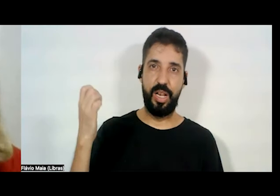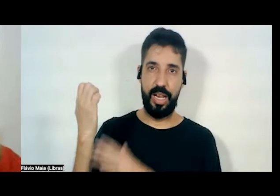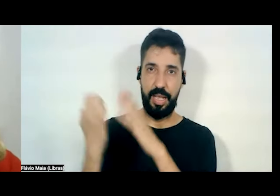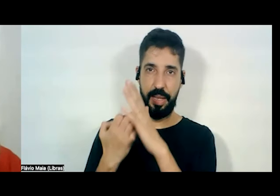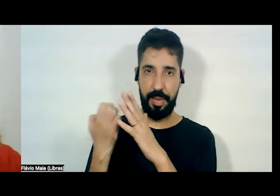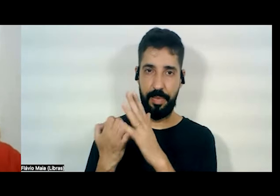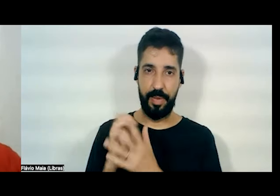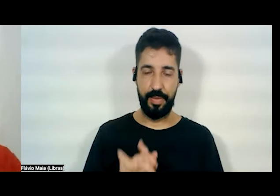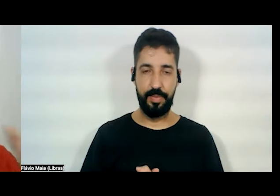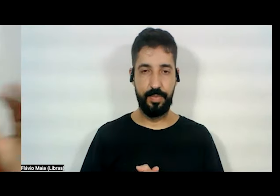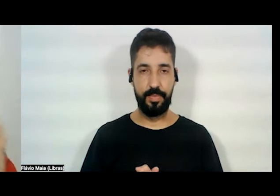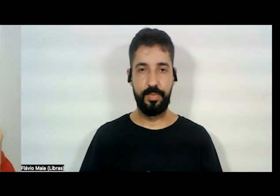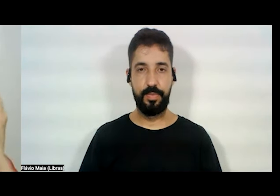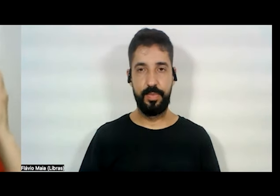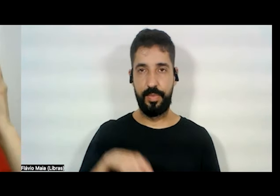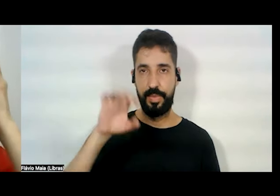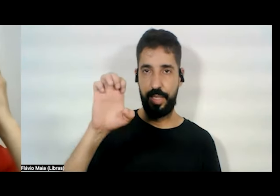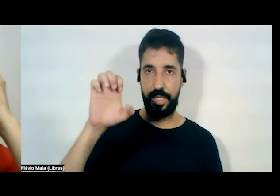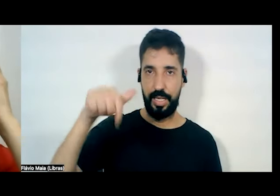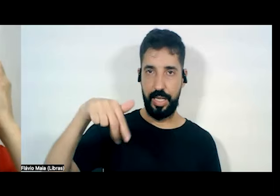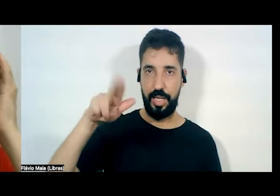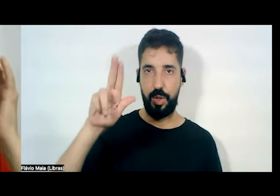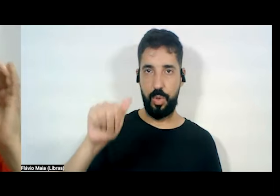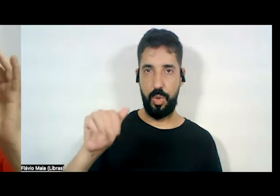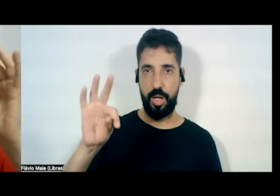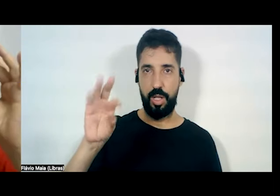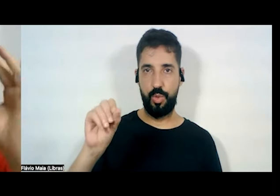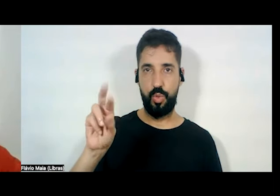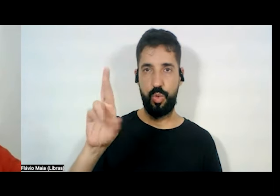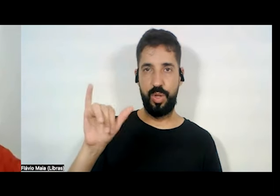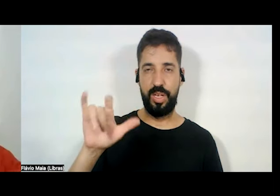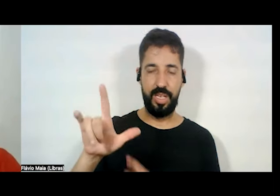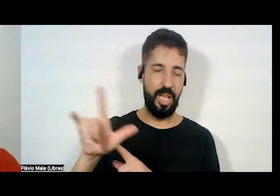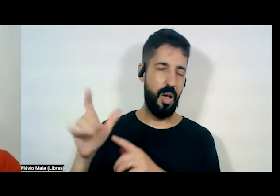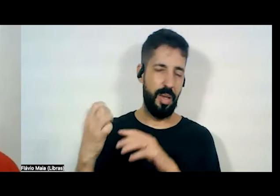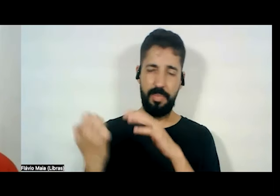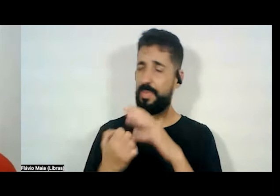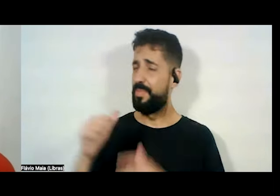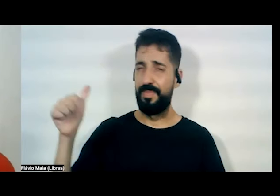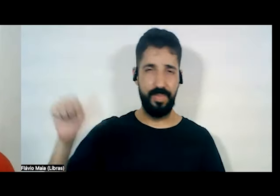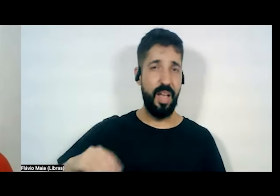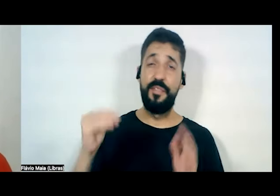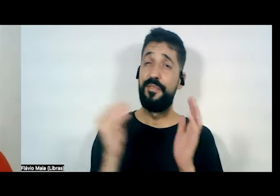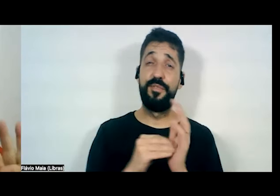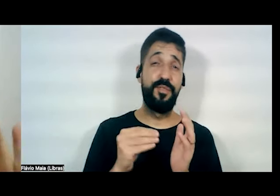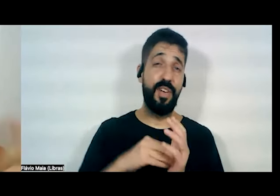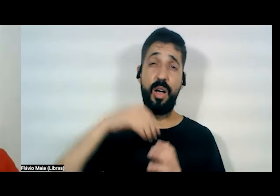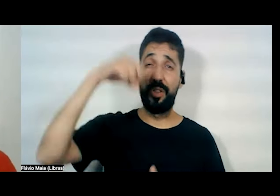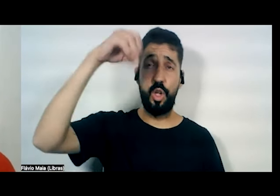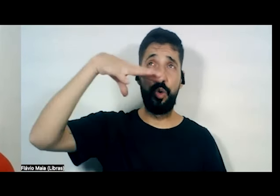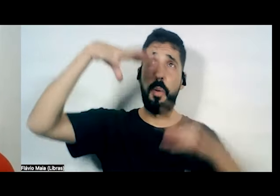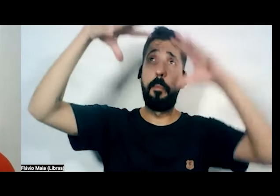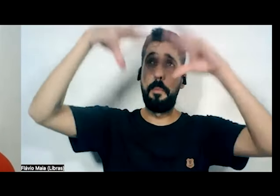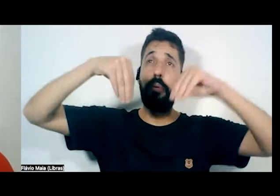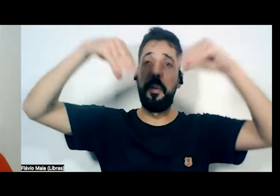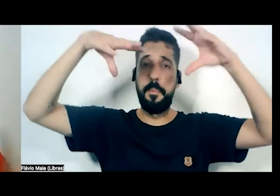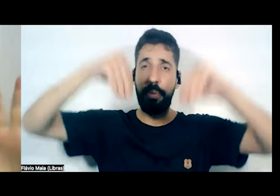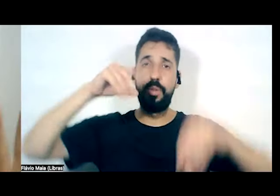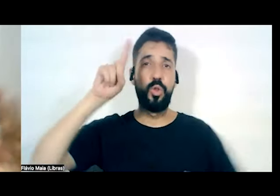Equatorial, que é uma péssima empresa, é pauta-luz todo dia. Todo dia.